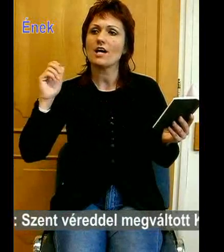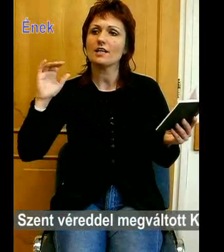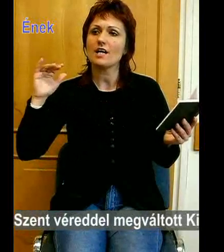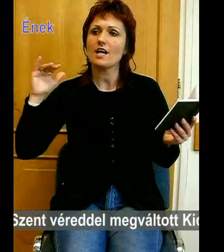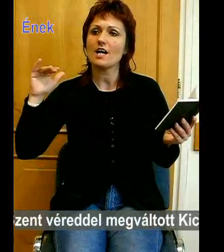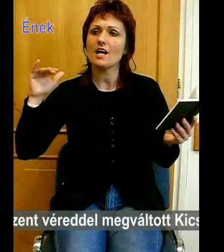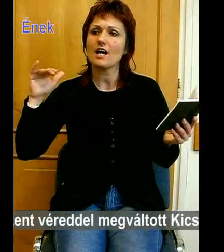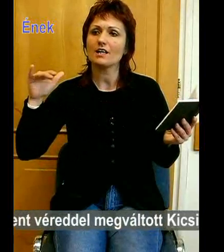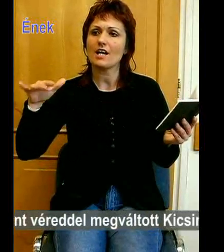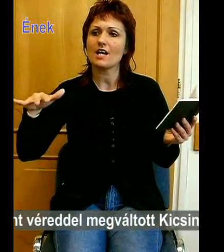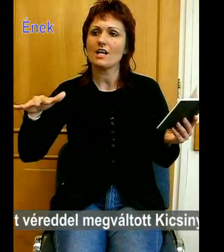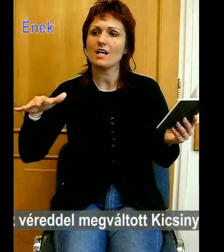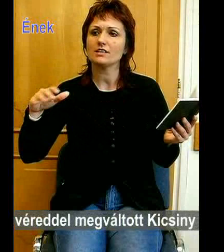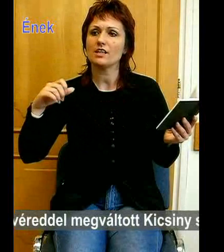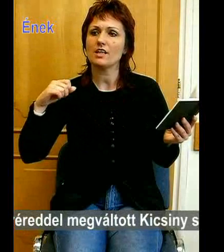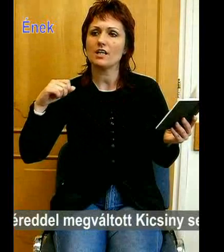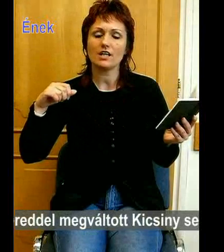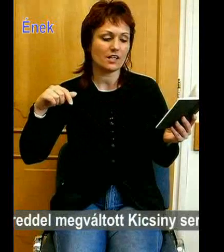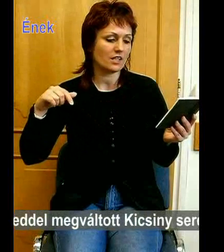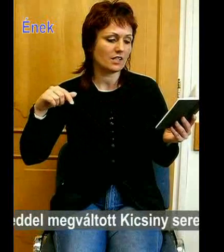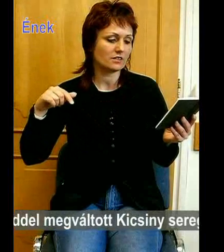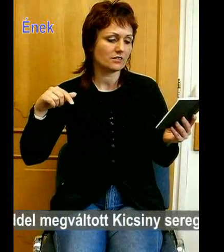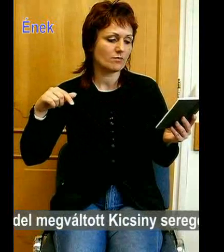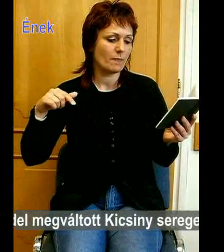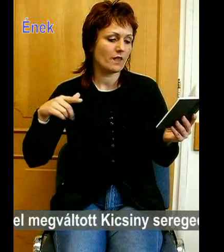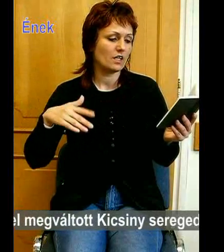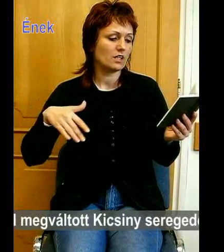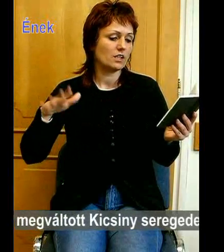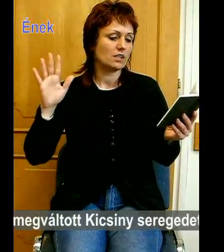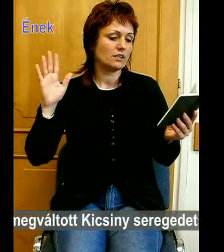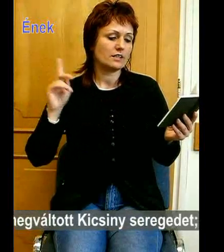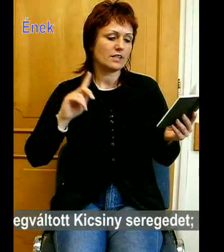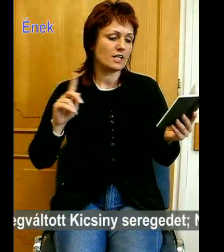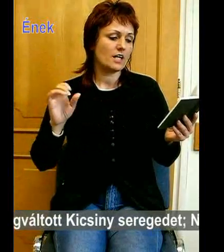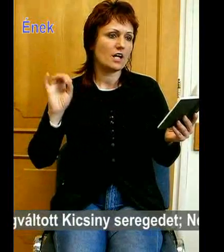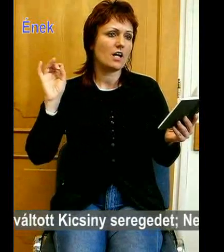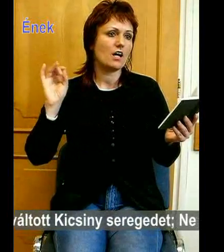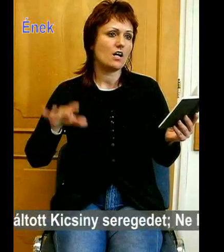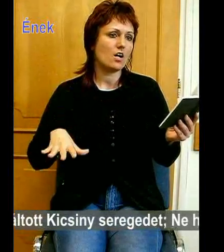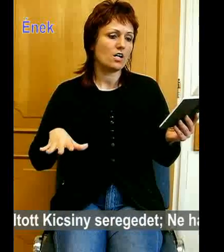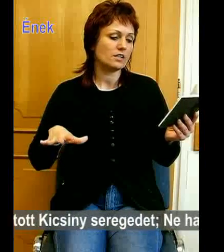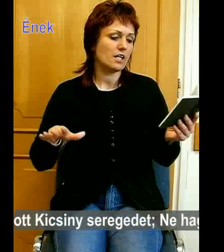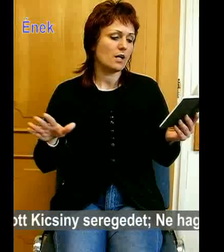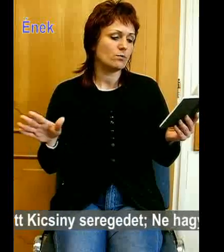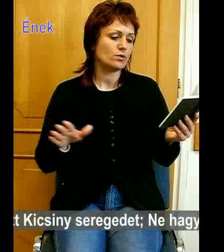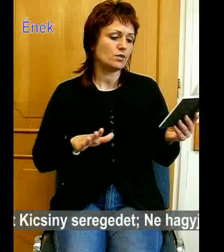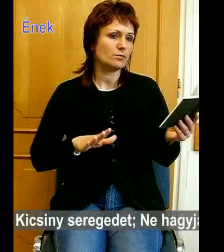legellett, Nem hagyja lesz